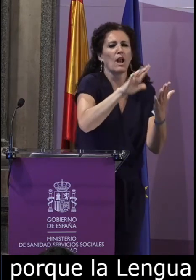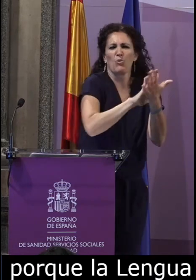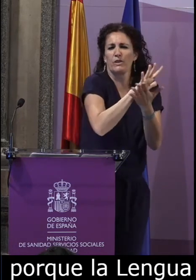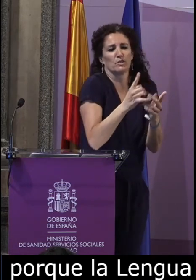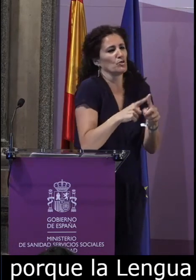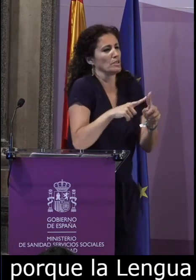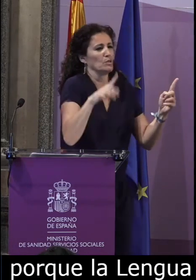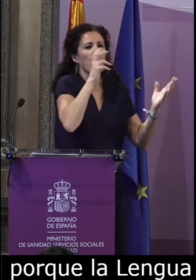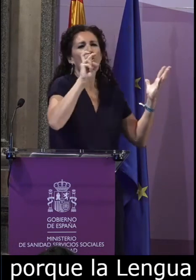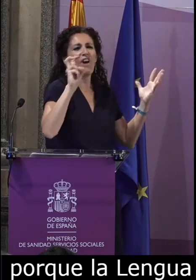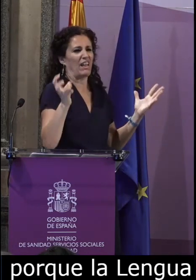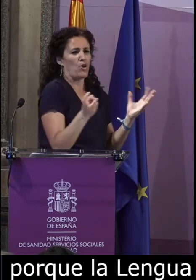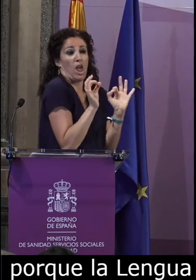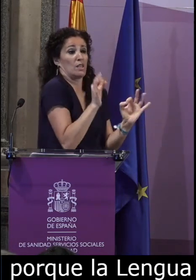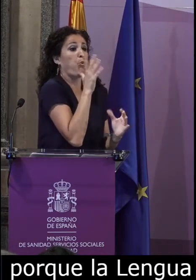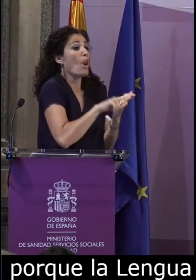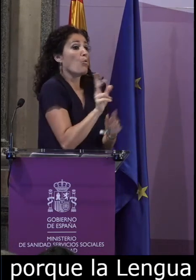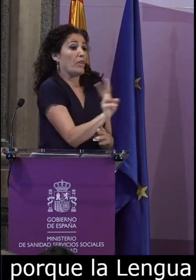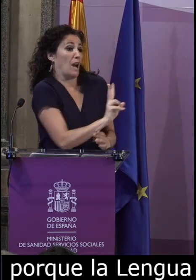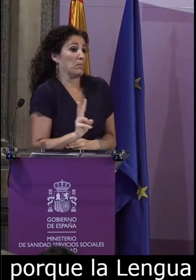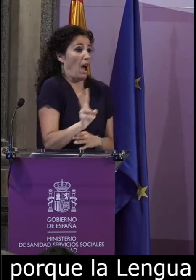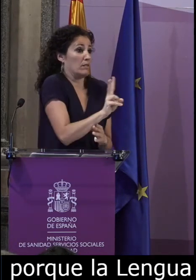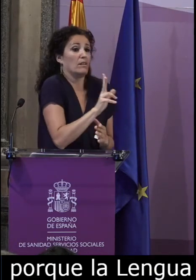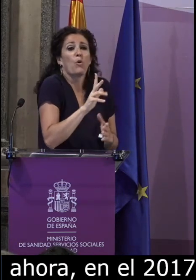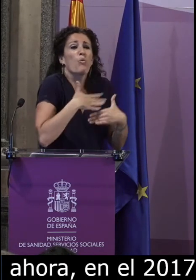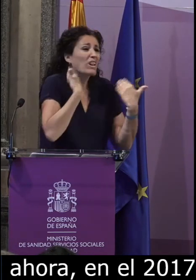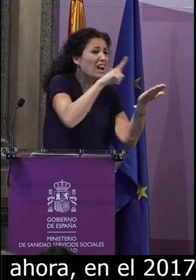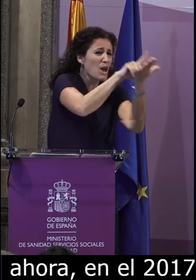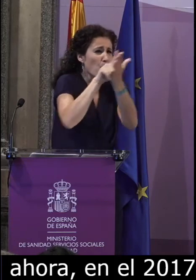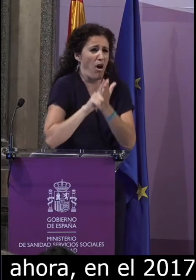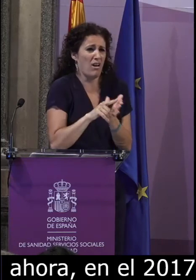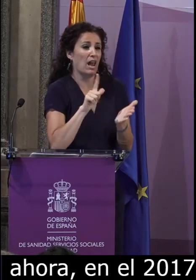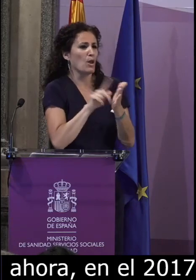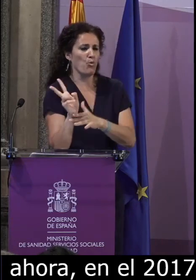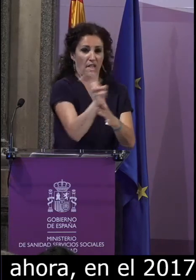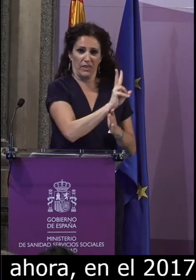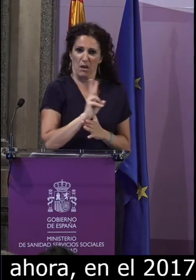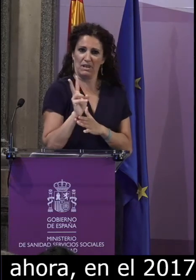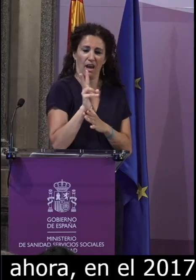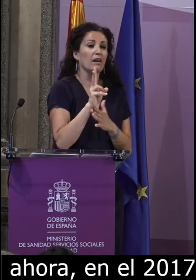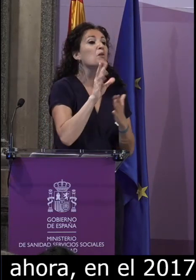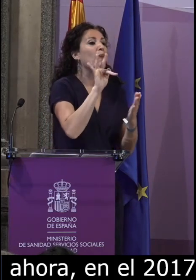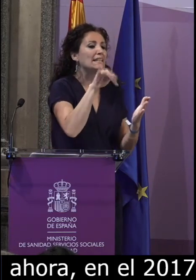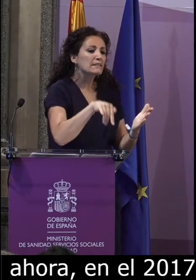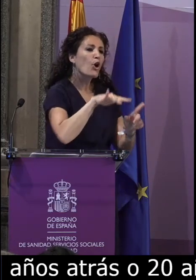hacia 20 años atrás o 20 años hacia adelante seguramente veremos esa evolución. Es una lengua viva,